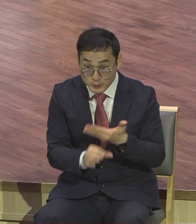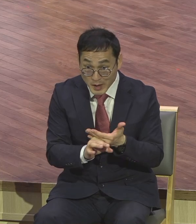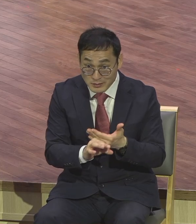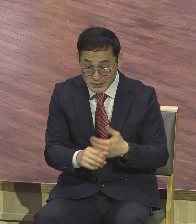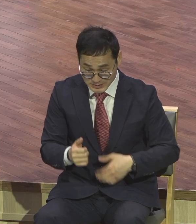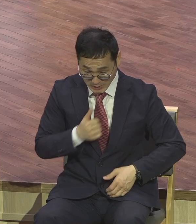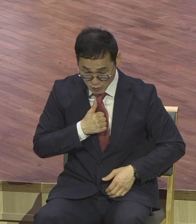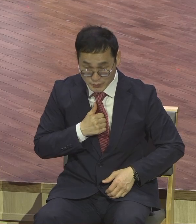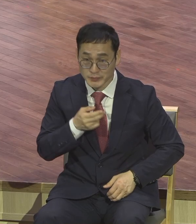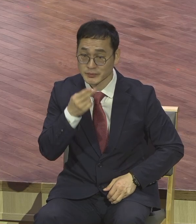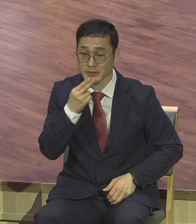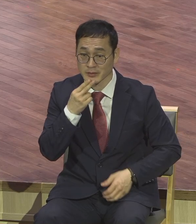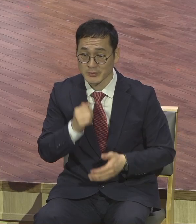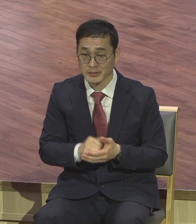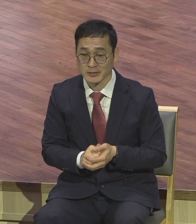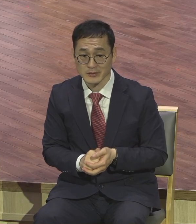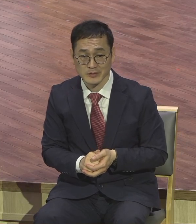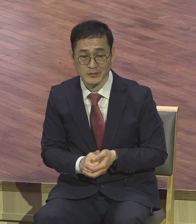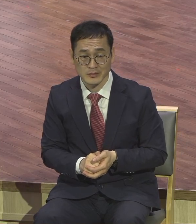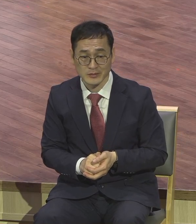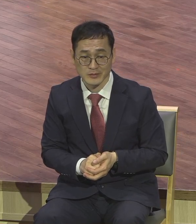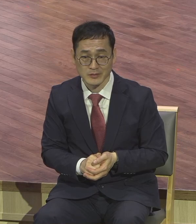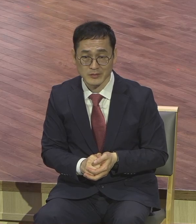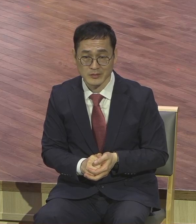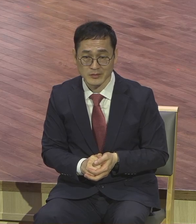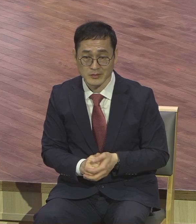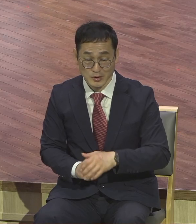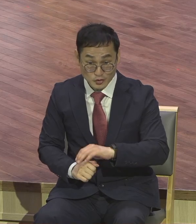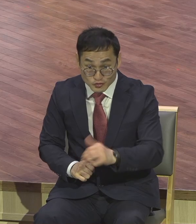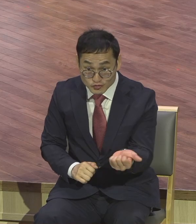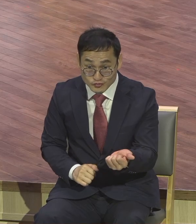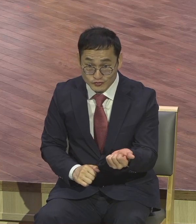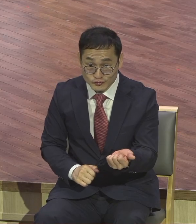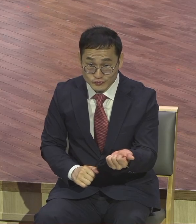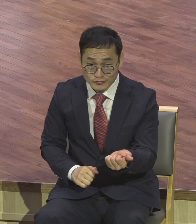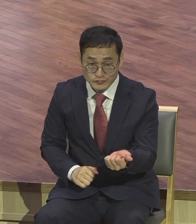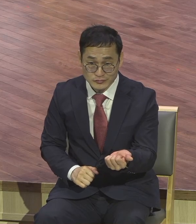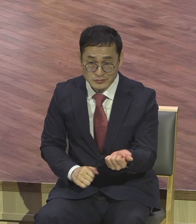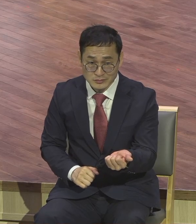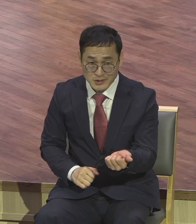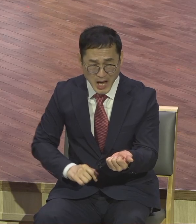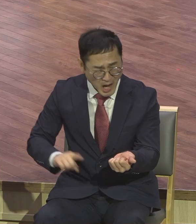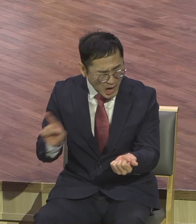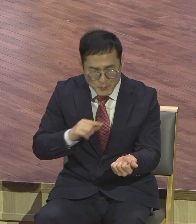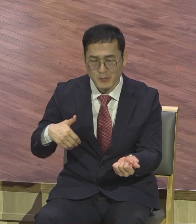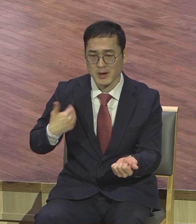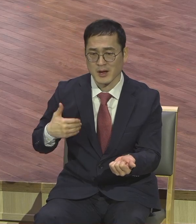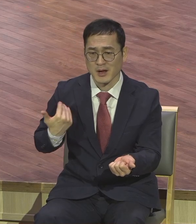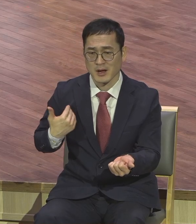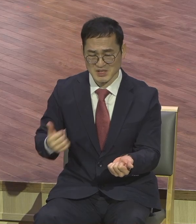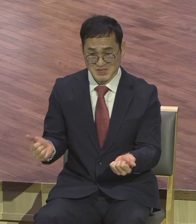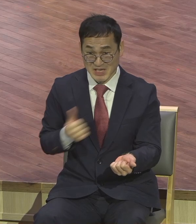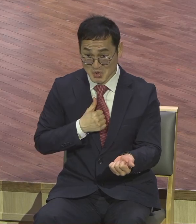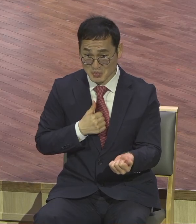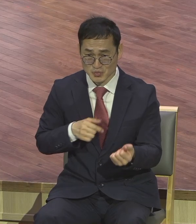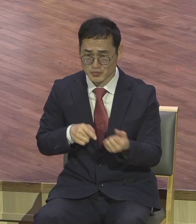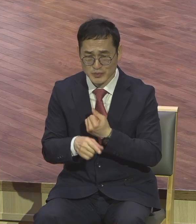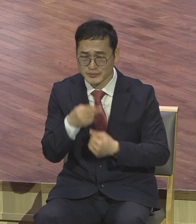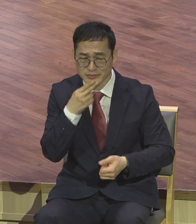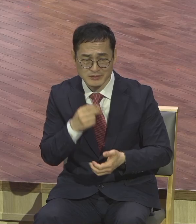세리 닦아 제끼인데도 압니까 모릅니까 죽었는데 벌금 벗겨서 닦아도 모르잖아요. 부끄름도 모르잖아요.